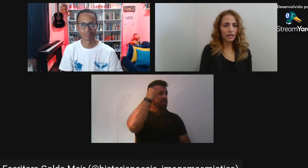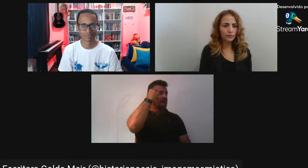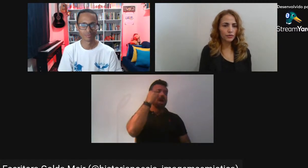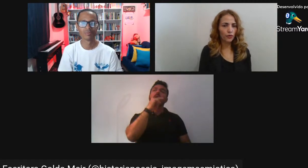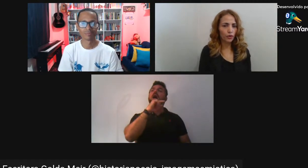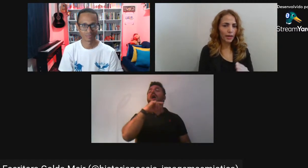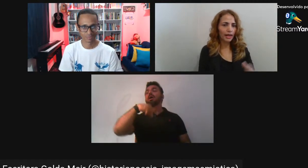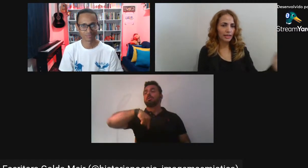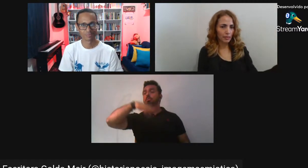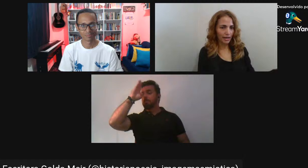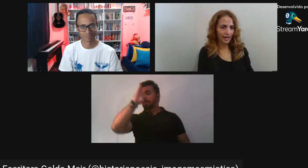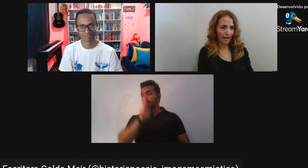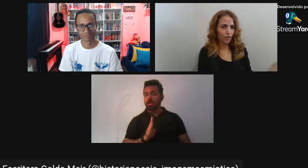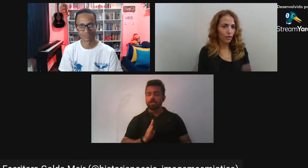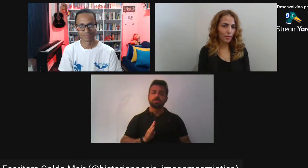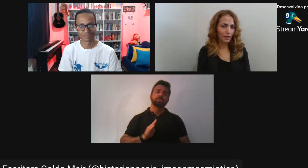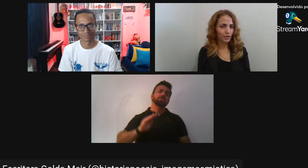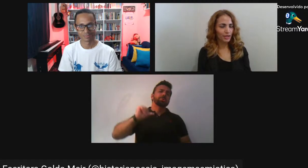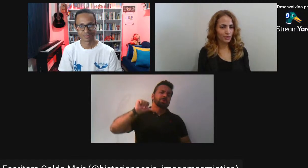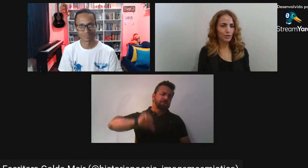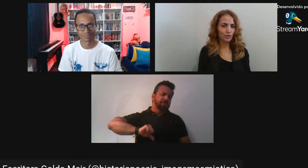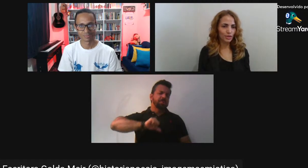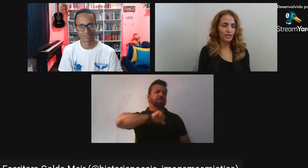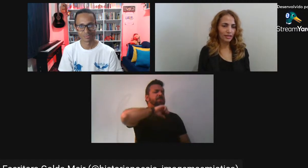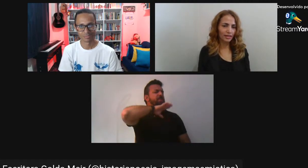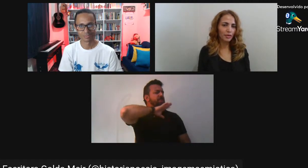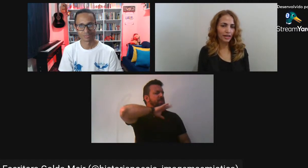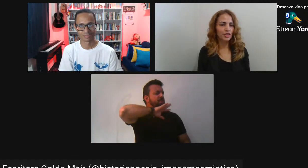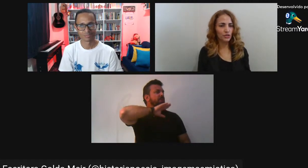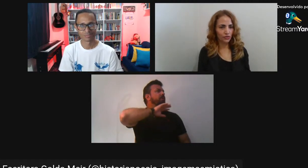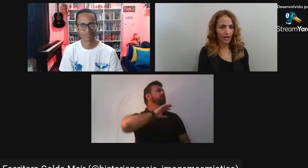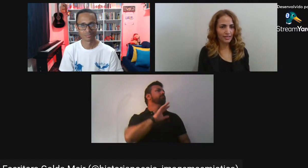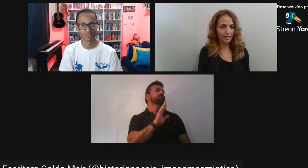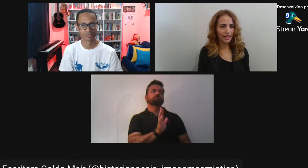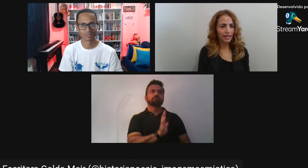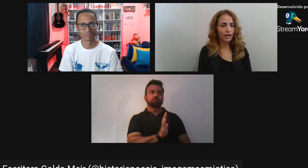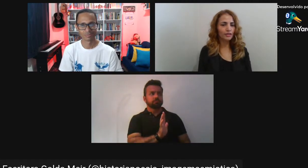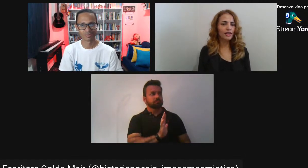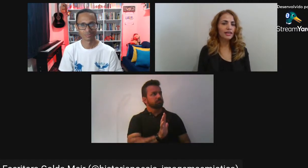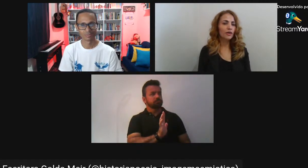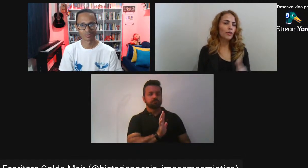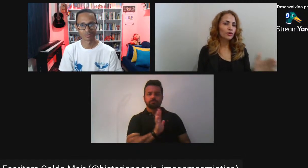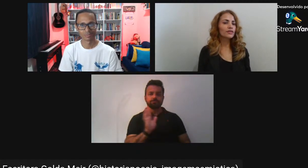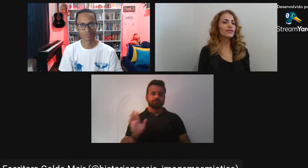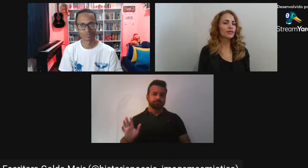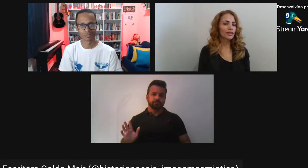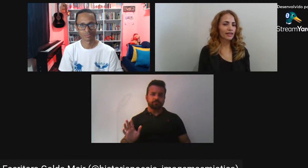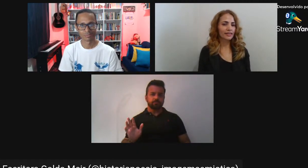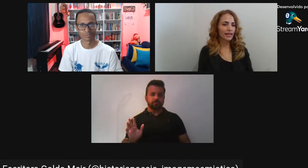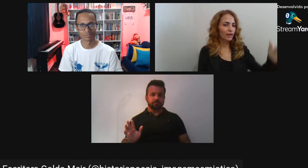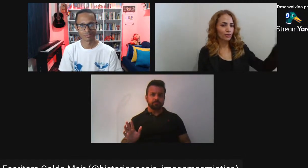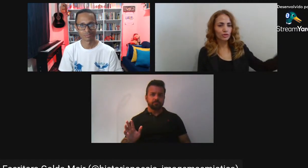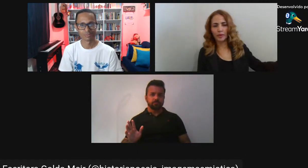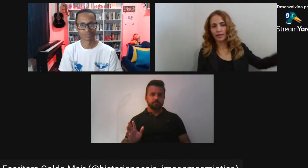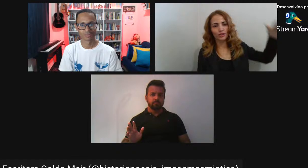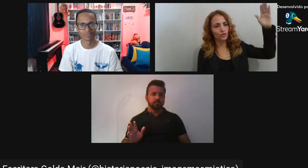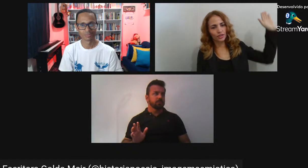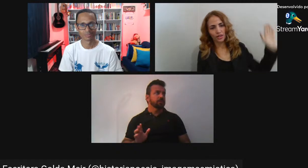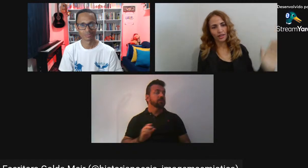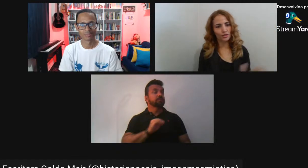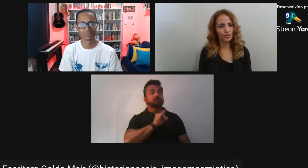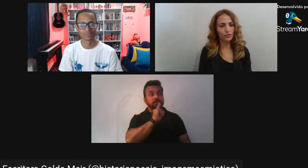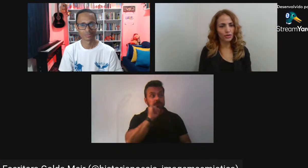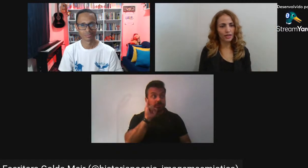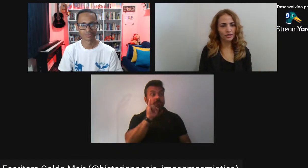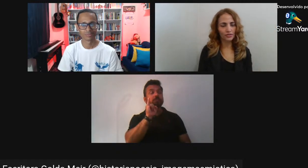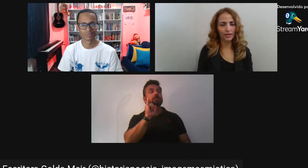Se ele for para lá Trabalhar Como a maioria das pessoas Que imigrantes fazem Eu garanto que ele terá Uma outra visão Da Inglaterra Ou de Paris Ou